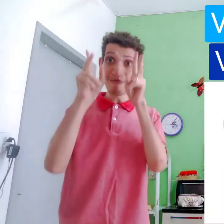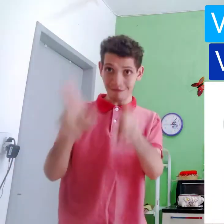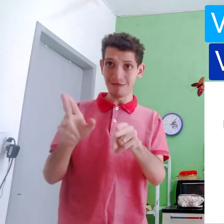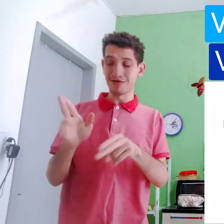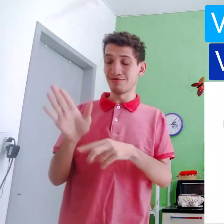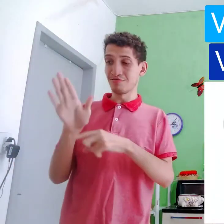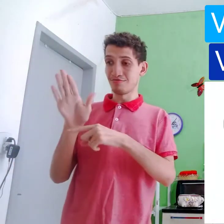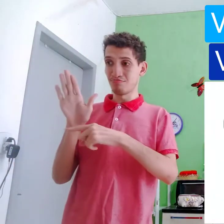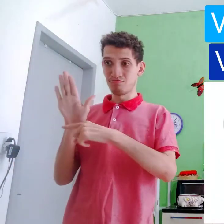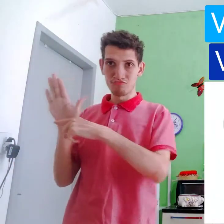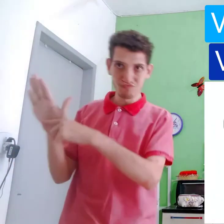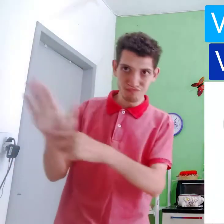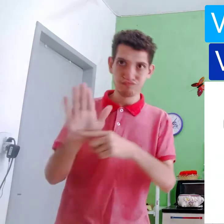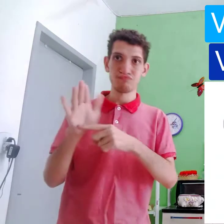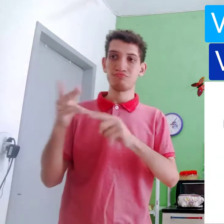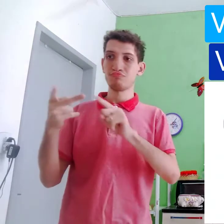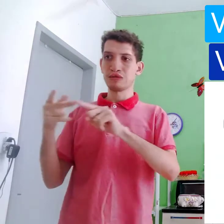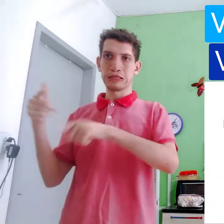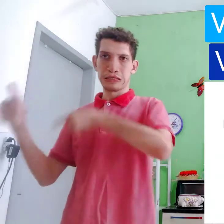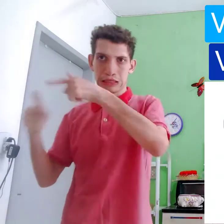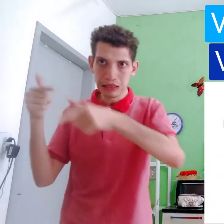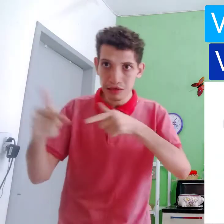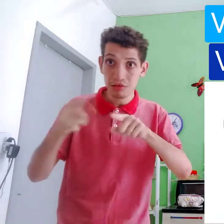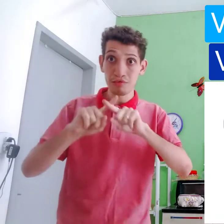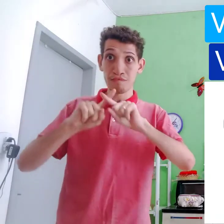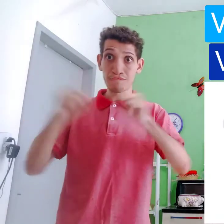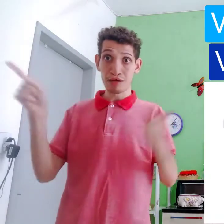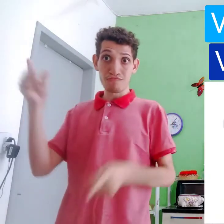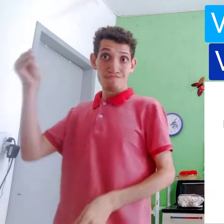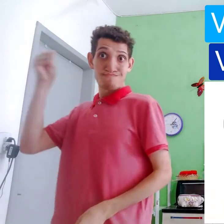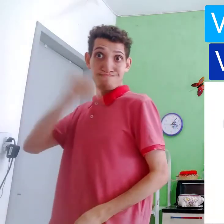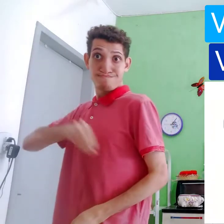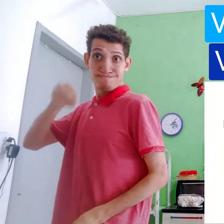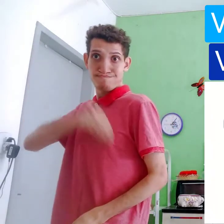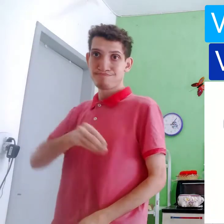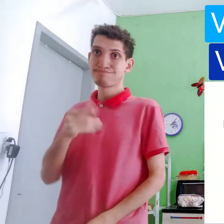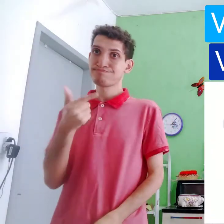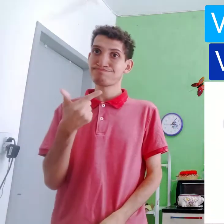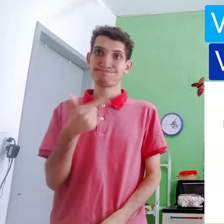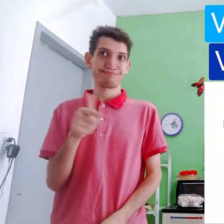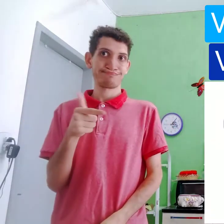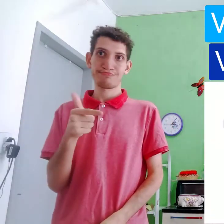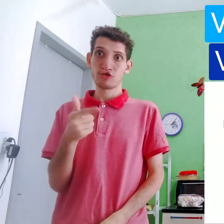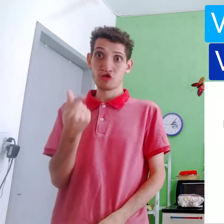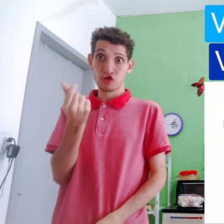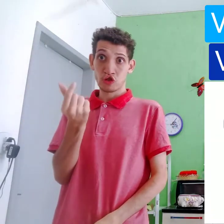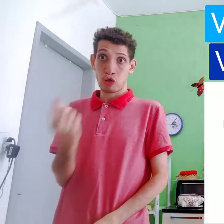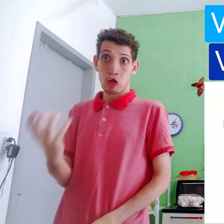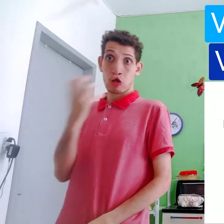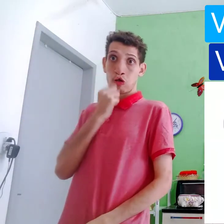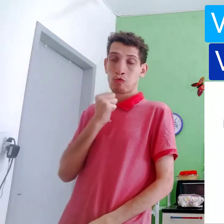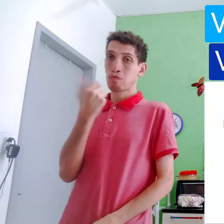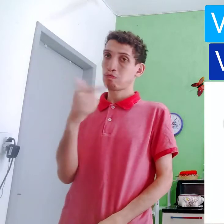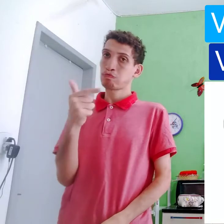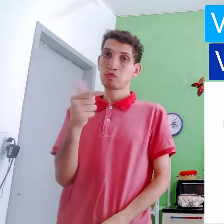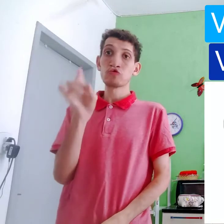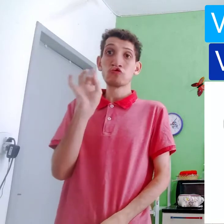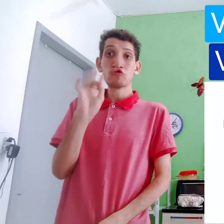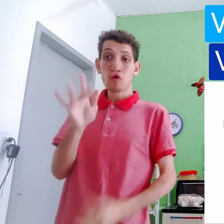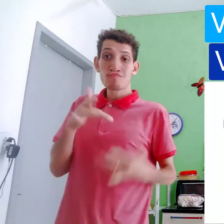Voluntariar, igual ajuda, realiza trabalho, mas pagamento, perdão, dinheiro, lucrar,